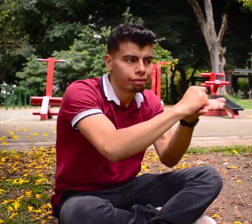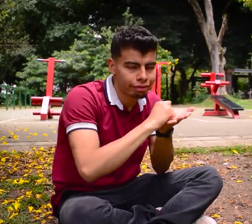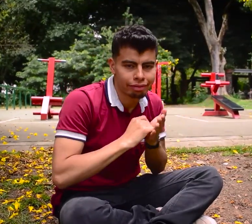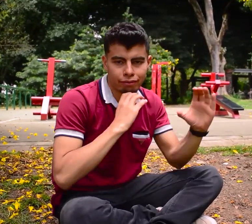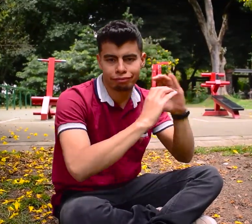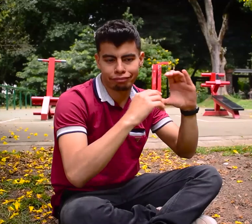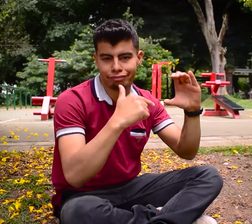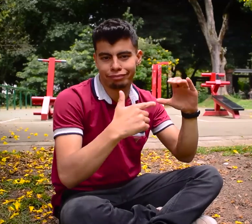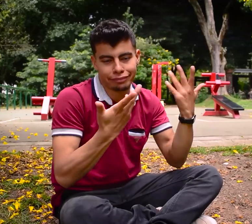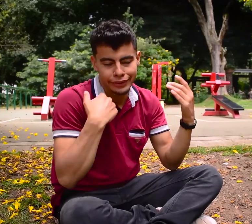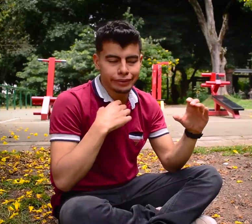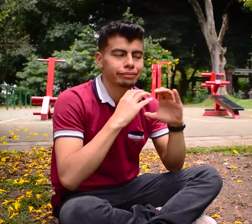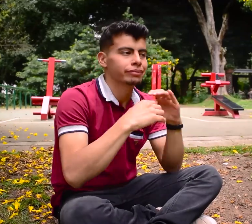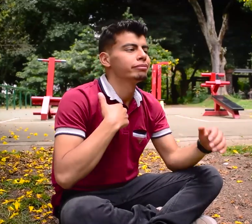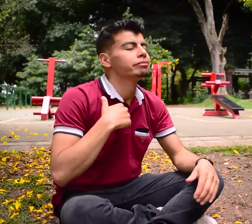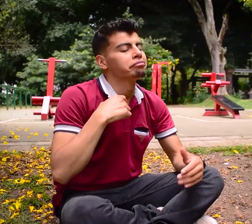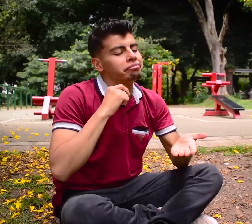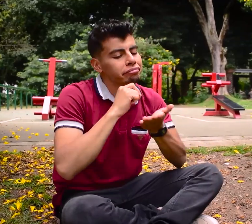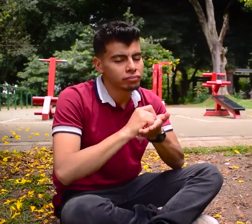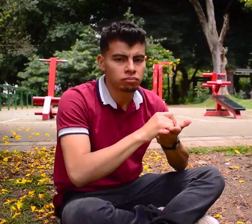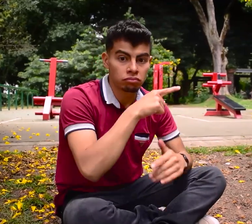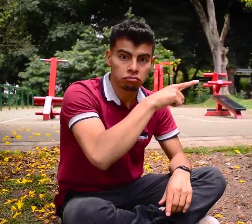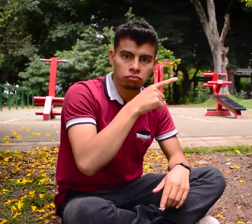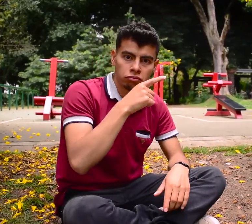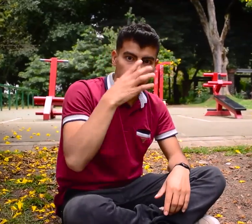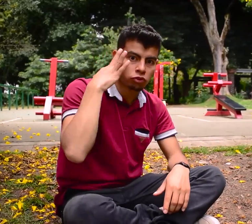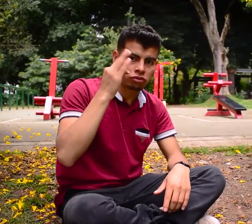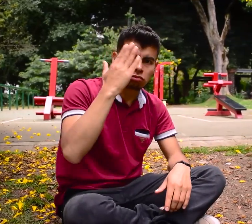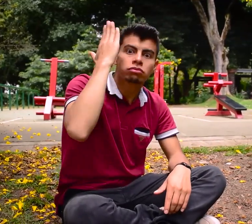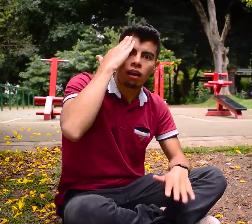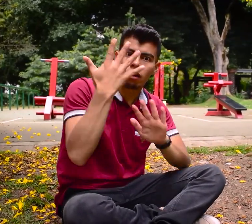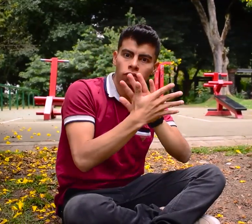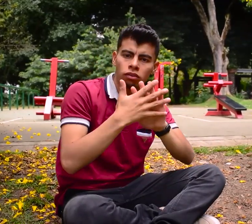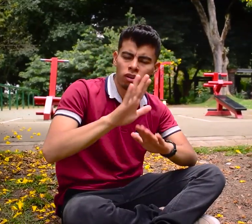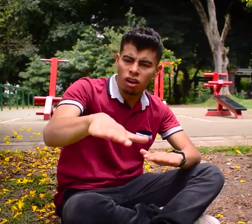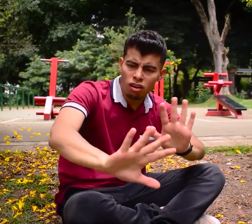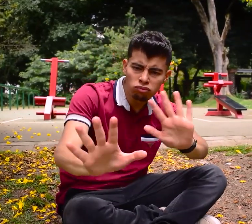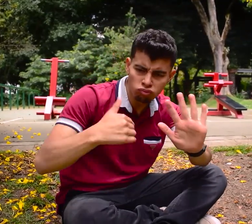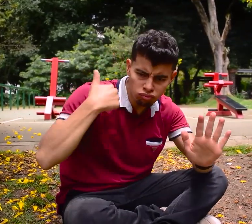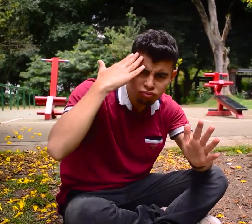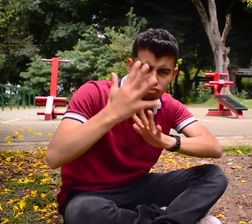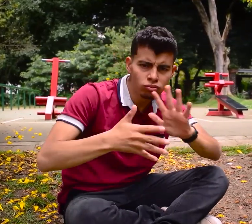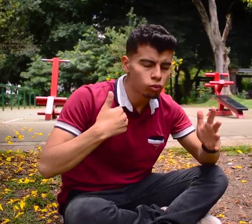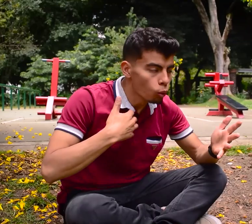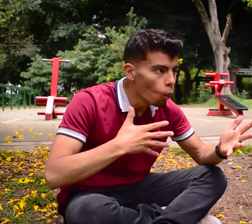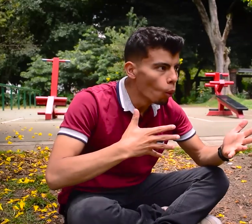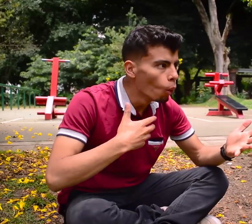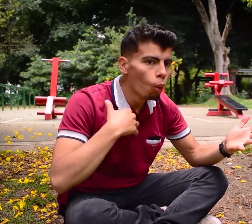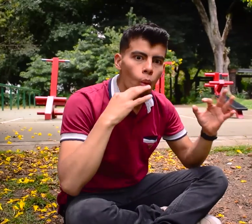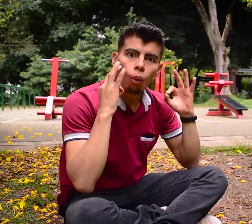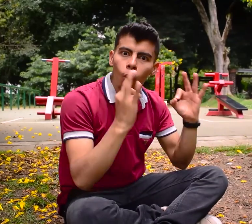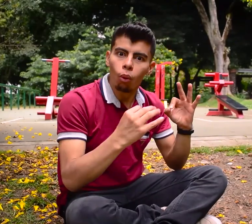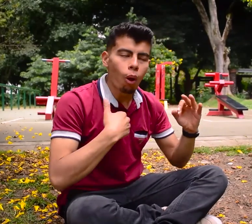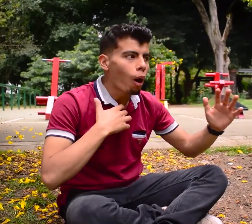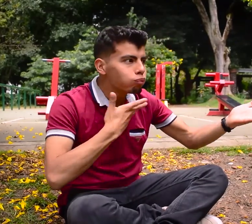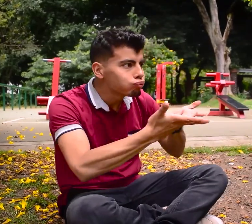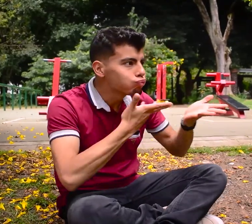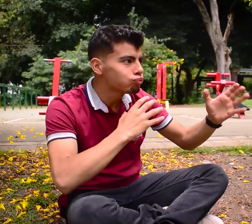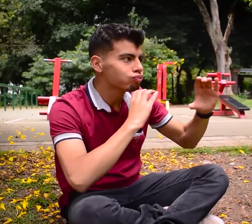toca acudir al español escrito para poder darnos a entender. Pero imagínate que el médico sabía lengua de señas y me dijo no hay necesidad de que me escriba yo esa lengua de